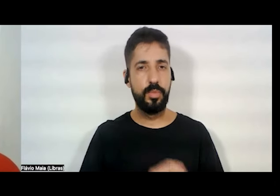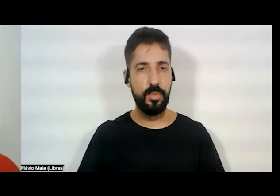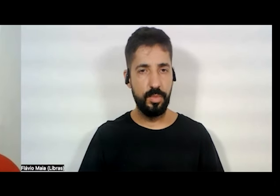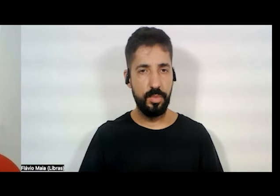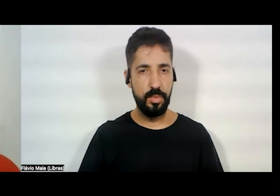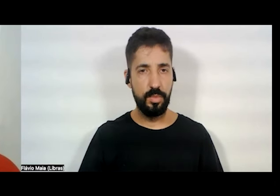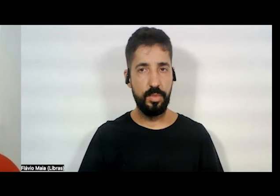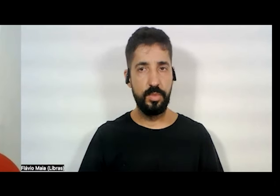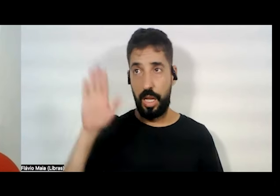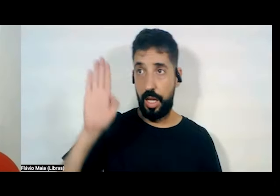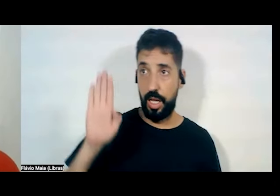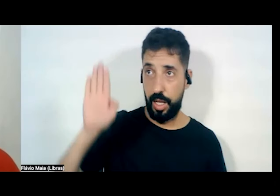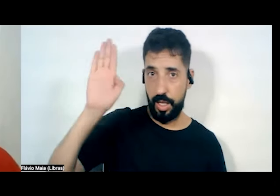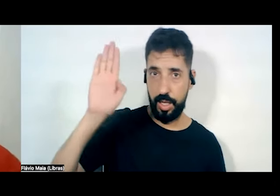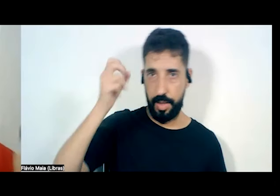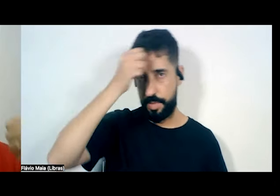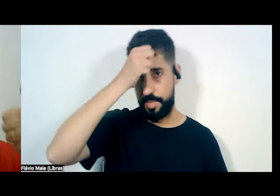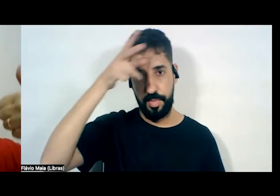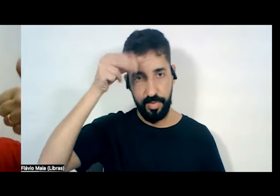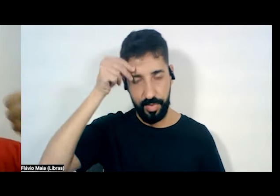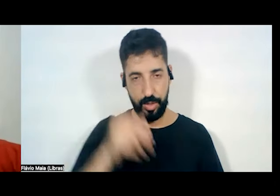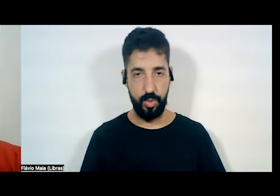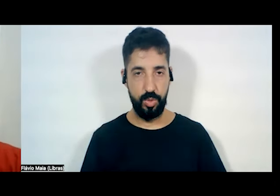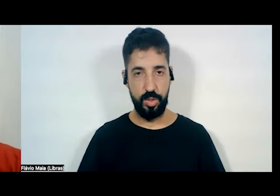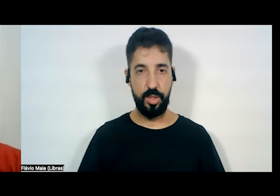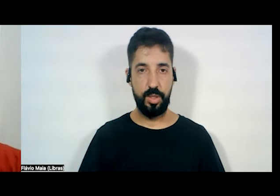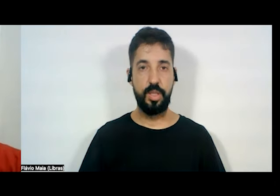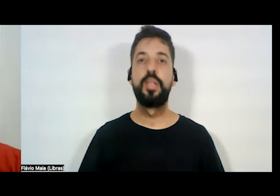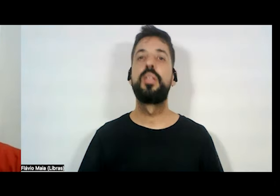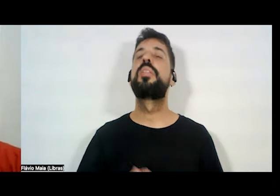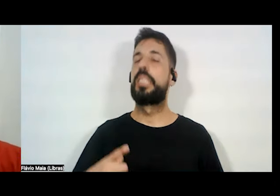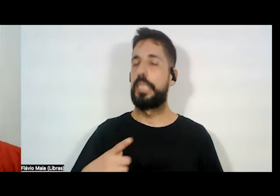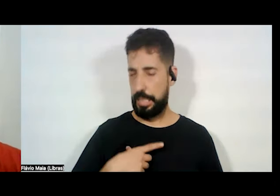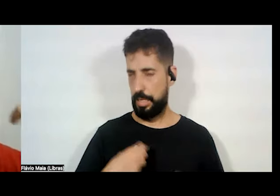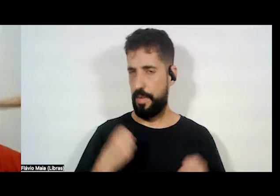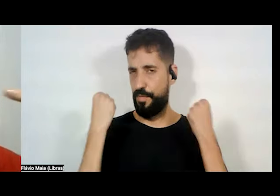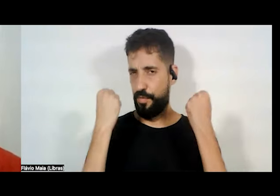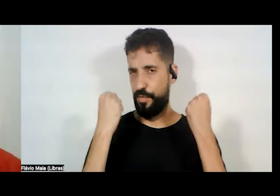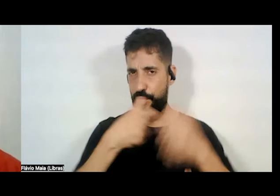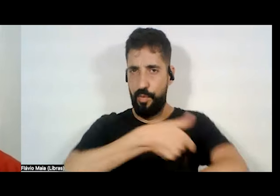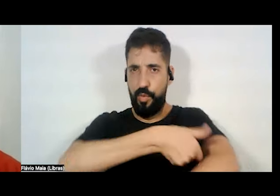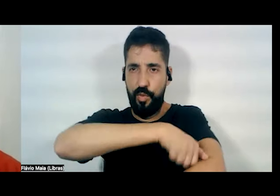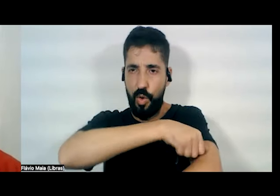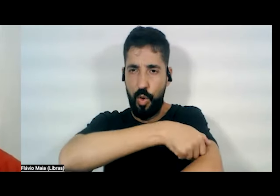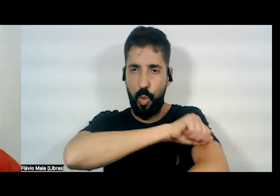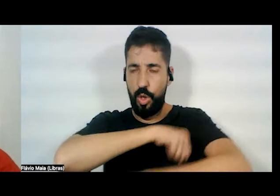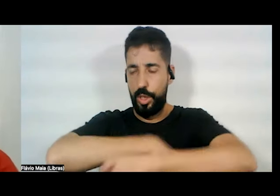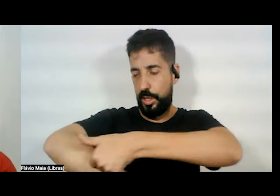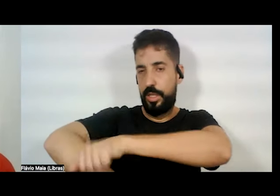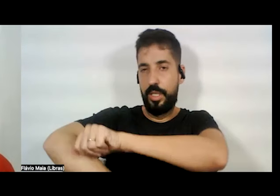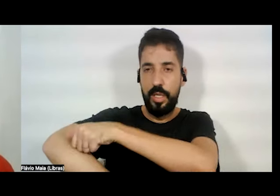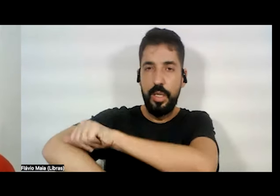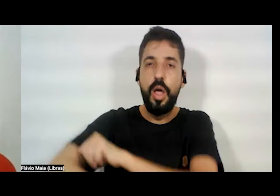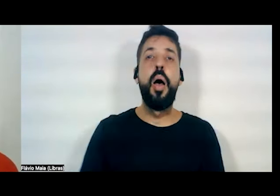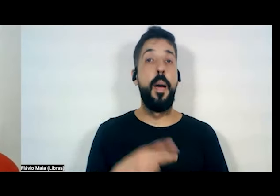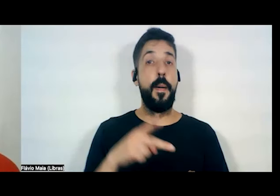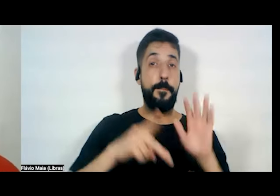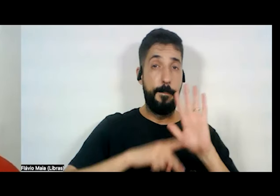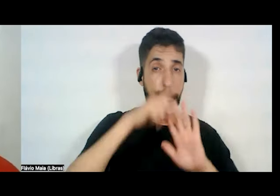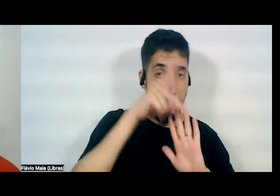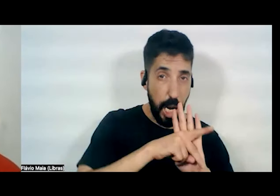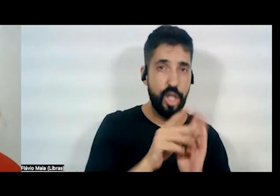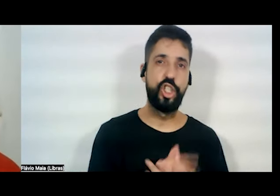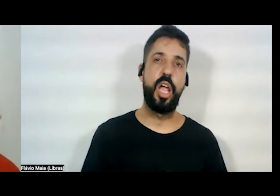candidatura à prefeitura, vamos ter garra, vamos ter projeto, construir o